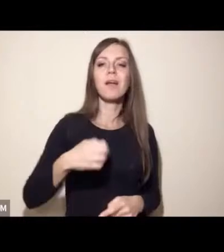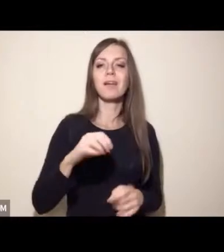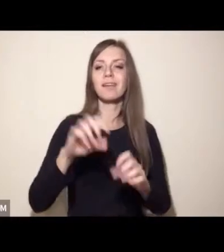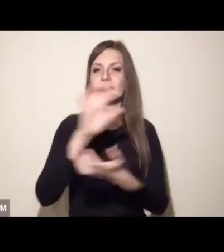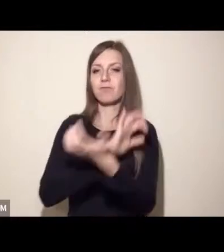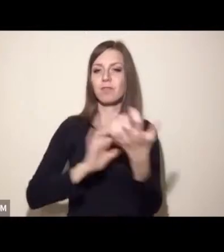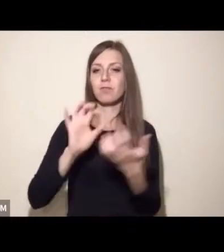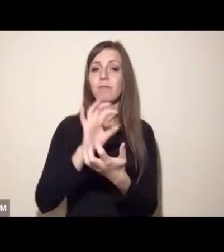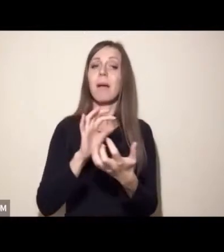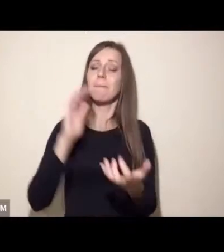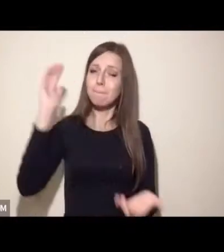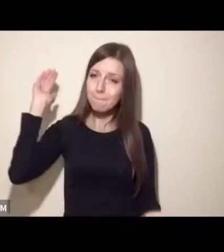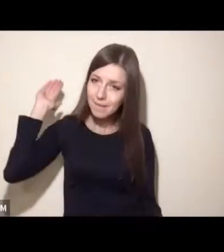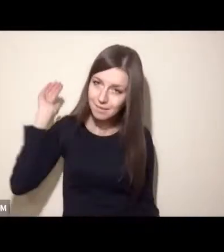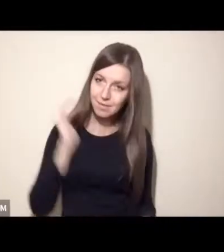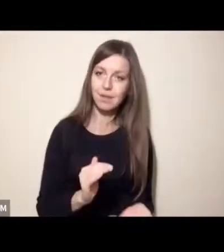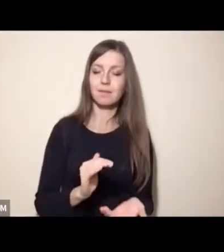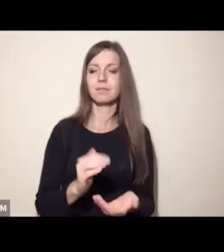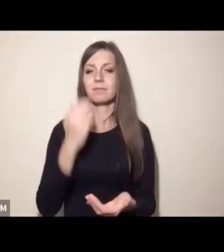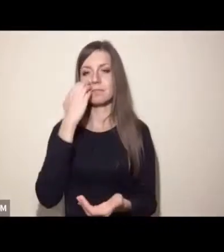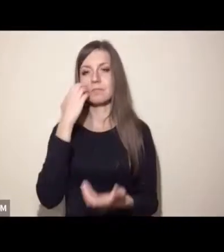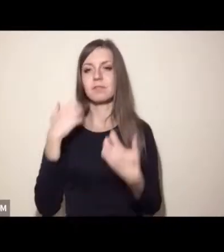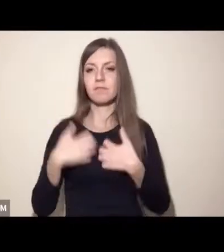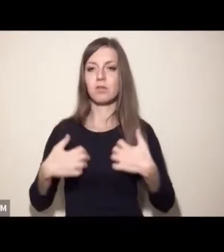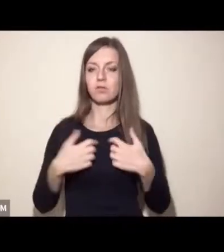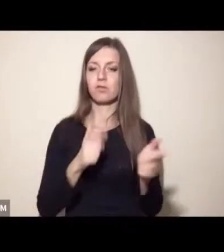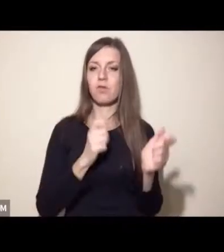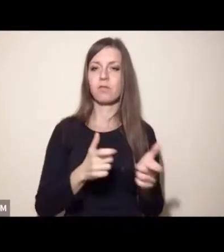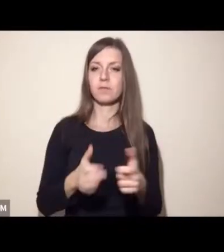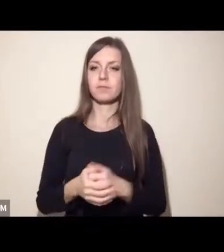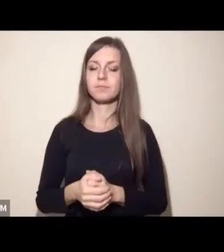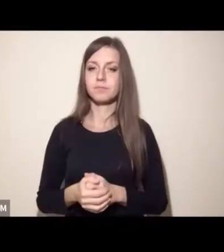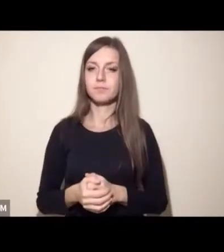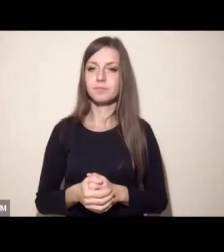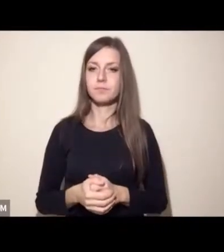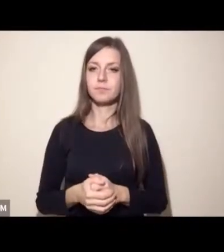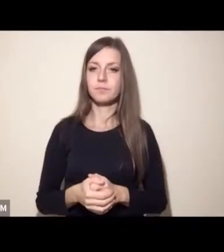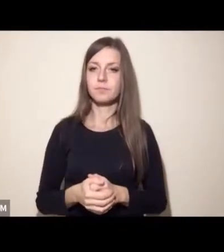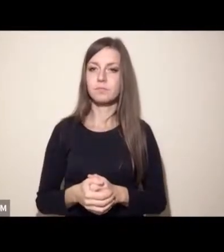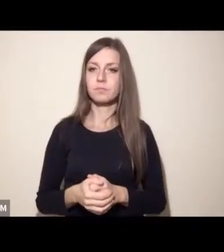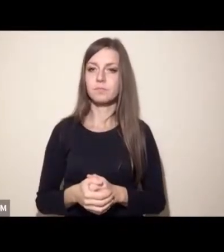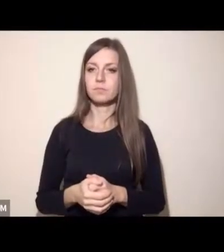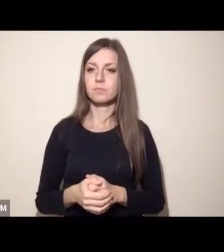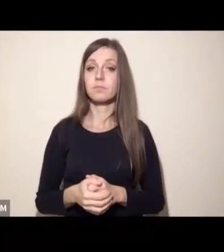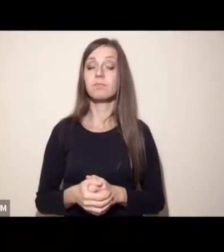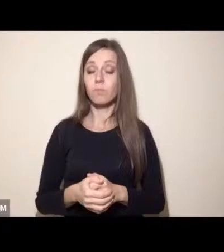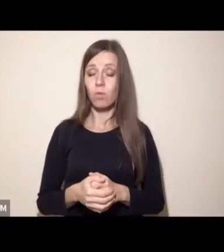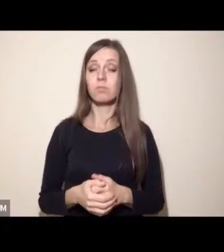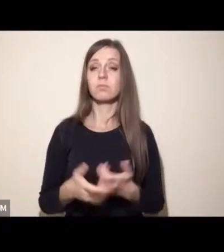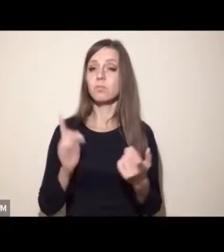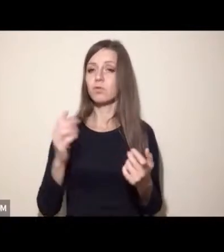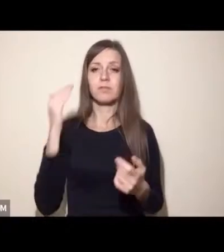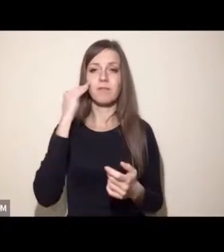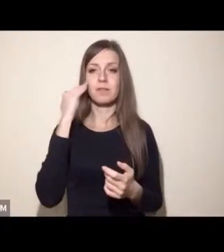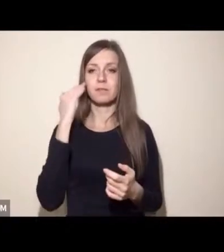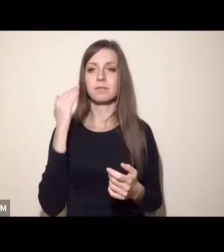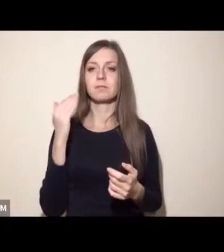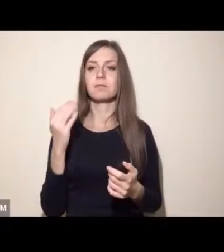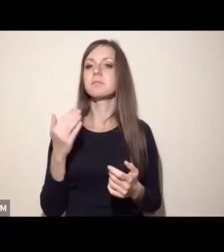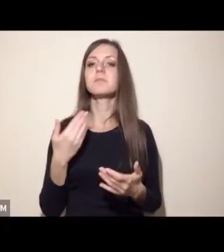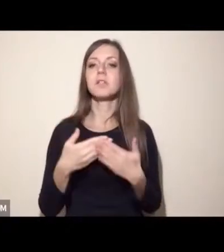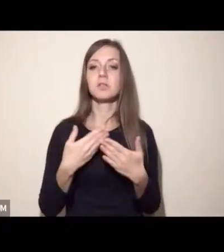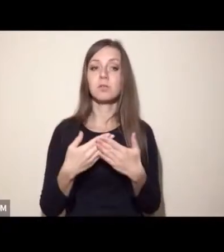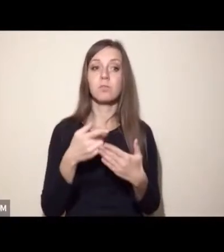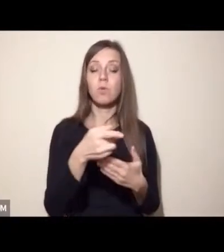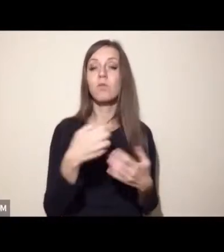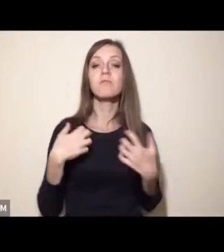Poza tym musimy też pamiętać o tym, że hodowla zwierząt znacząco przyczynia się również do niej zimno węgla przez związany z nią